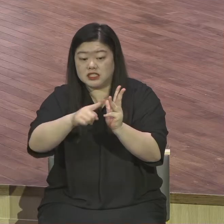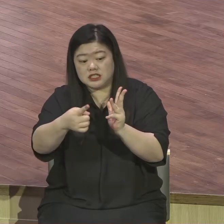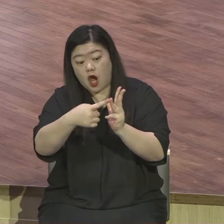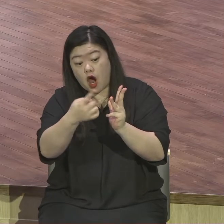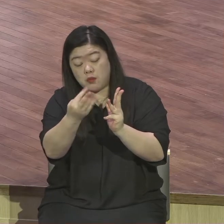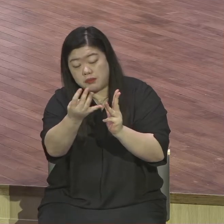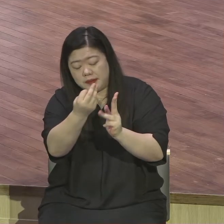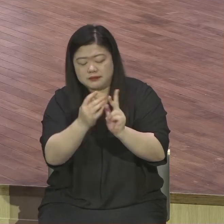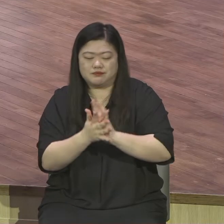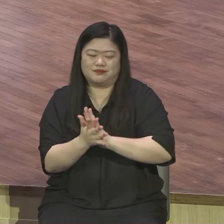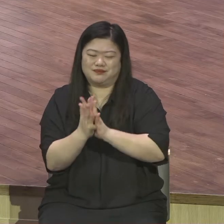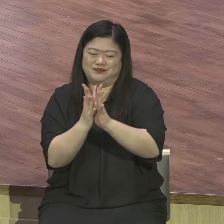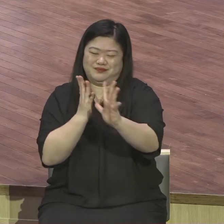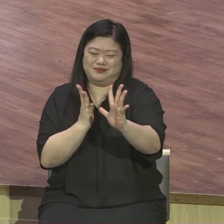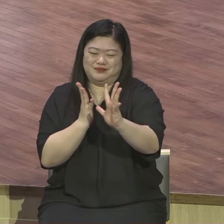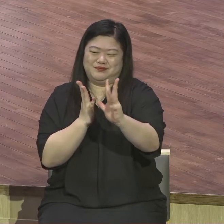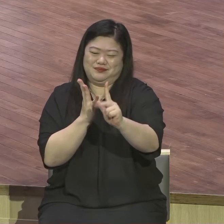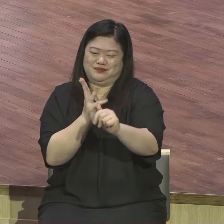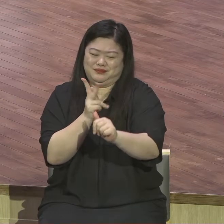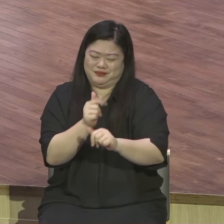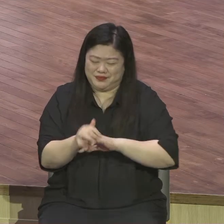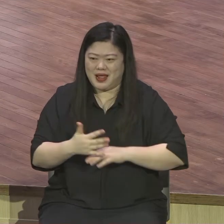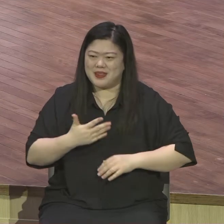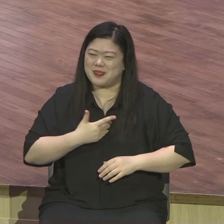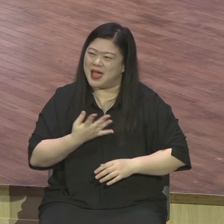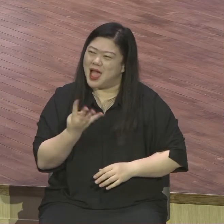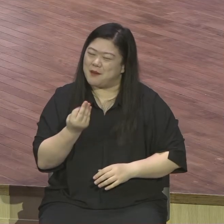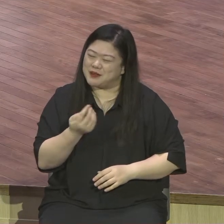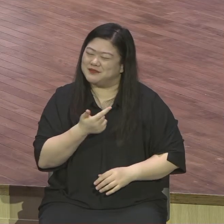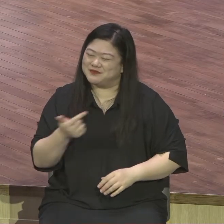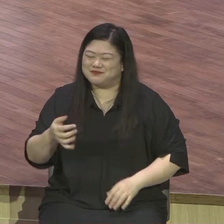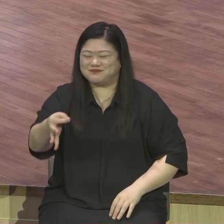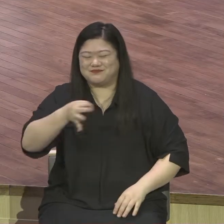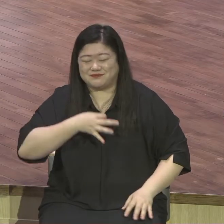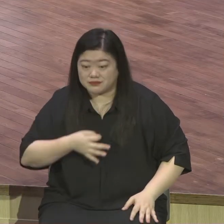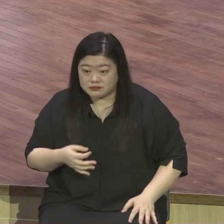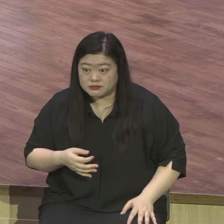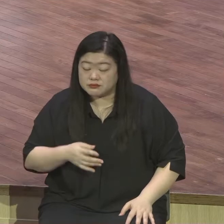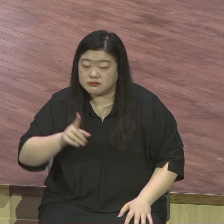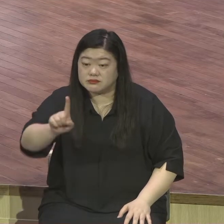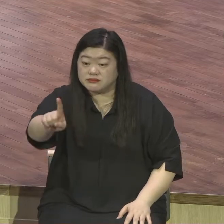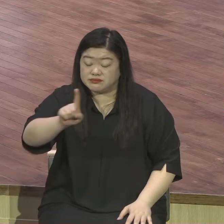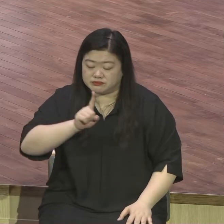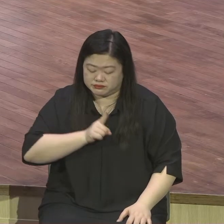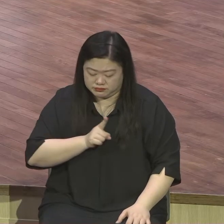그들의 기대와는 달리 그들도 한 대나리원을 준단 말이예요.